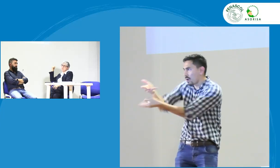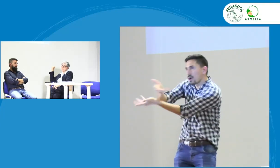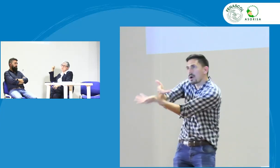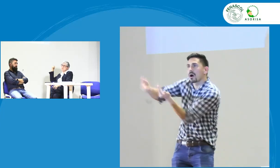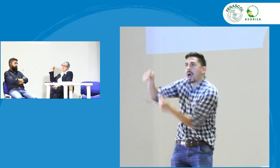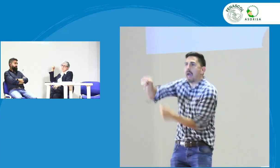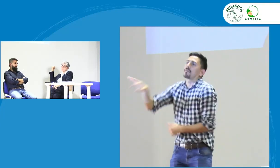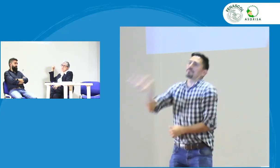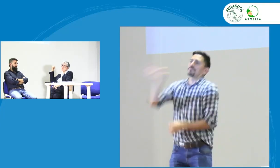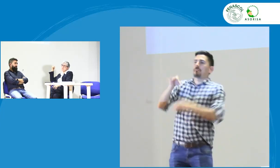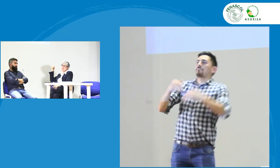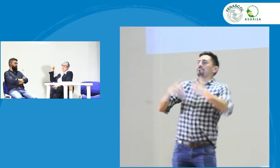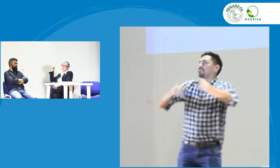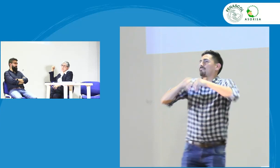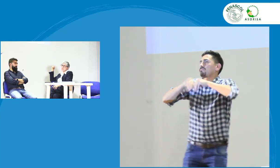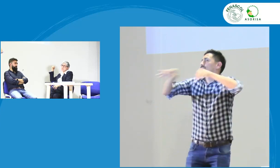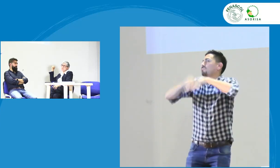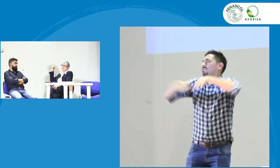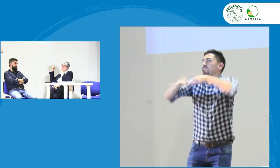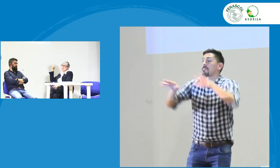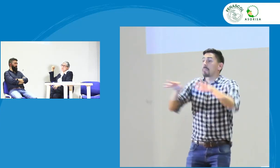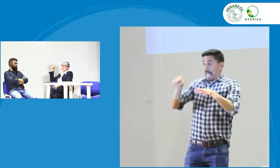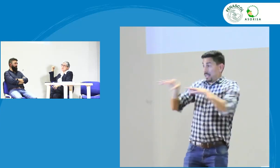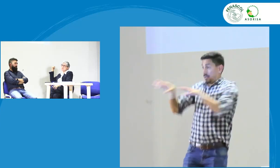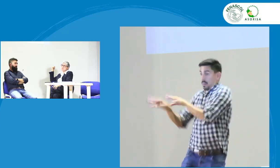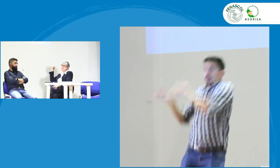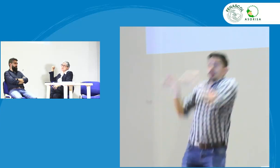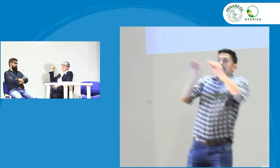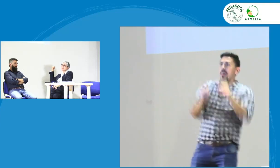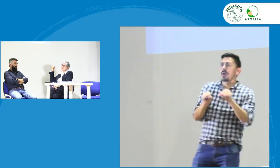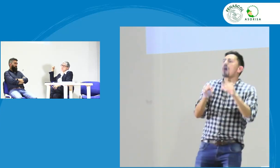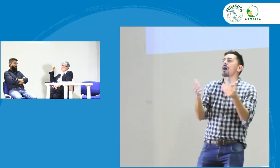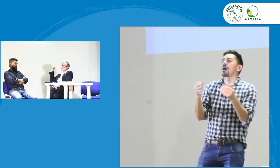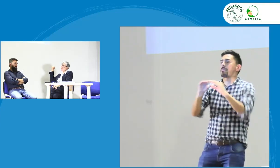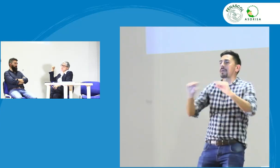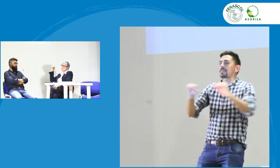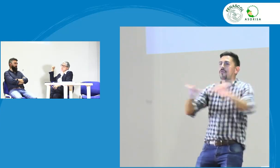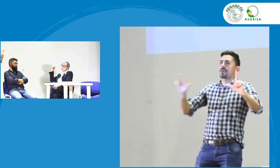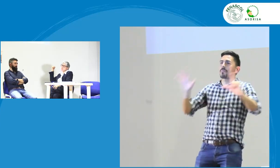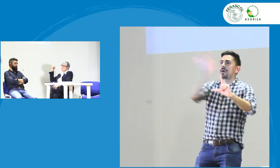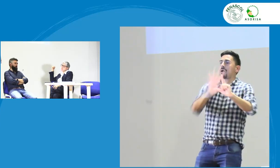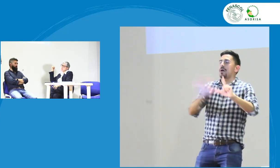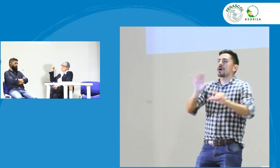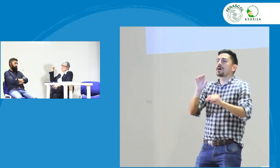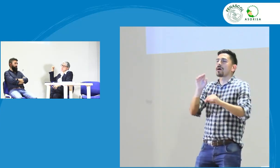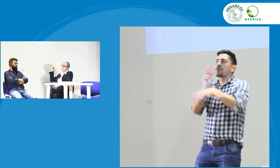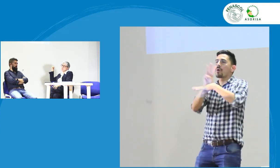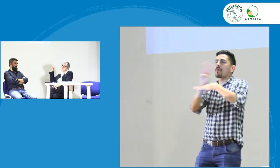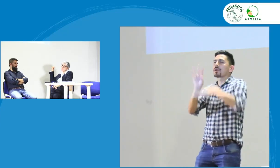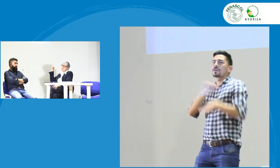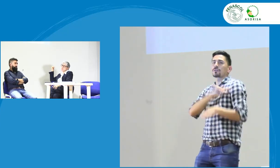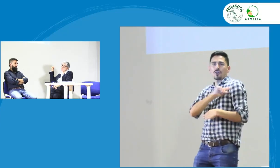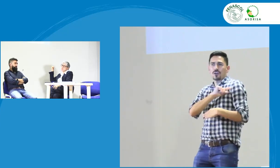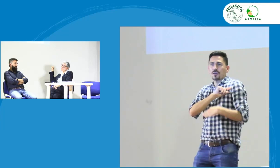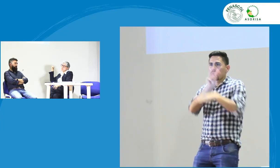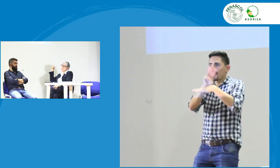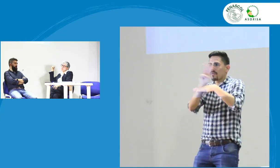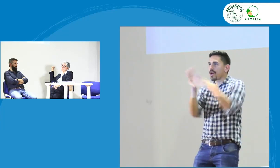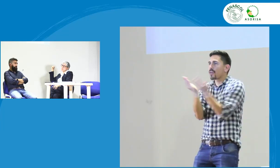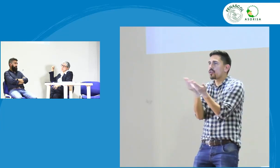es el uso lingüístico y sociolingüístico de ellas y esto se va a traer obviamente a las plataformas del INSOR